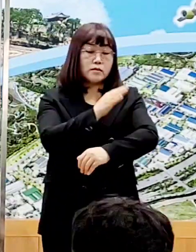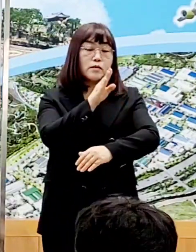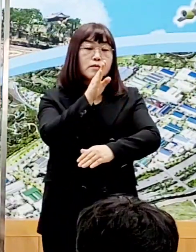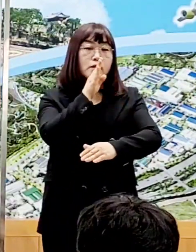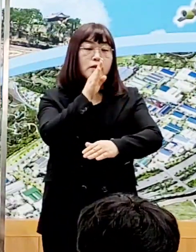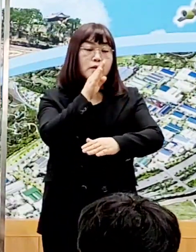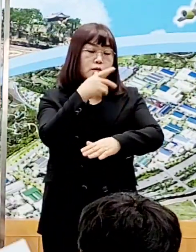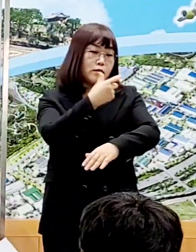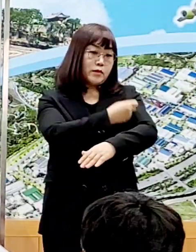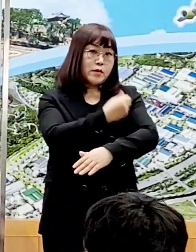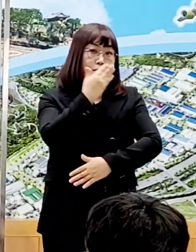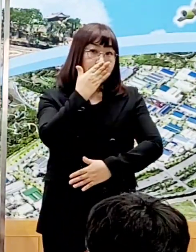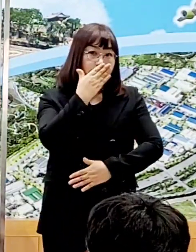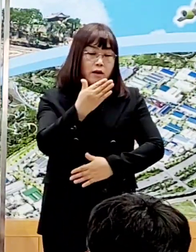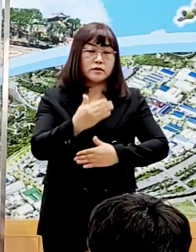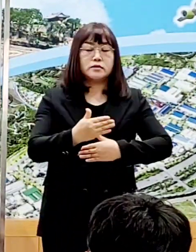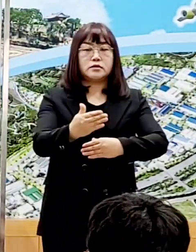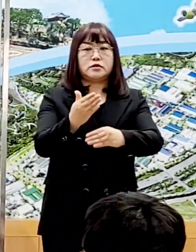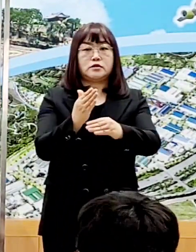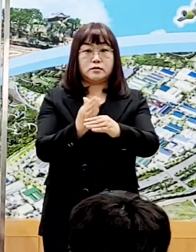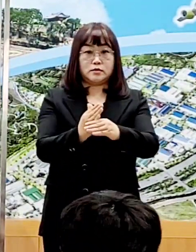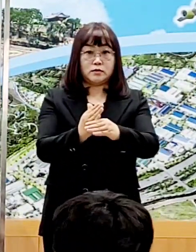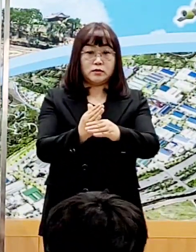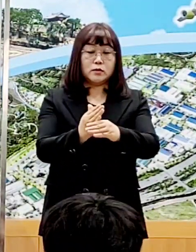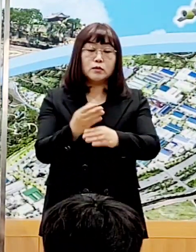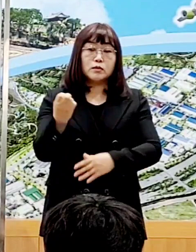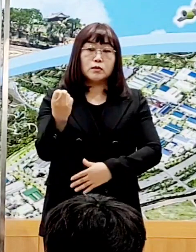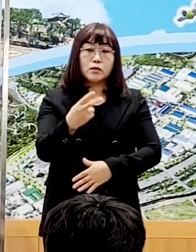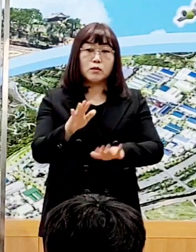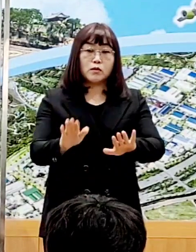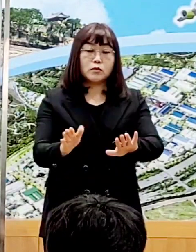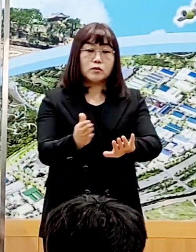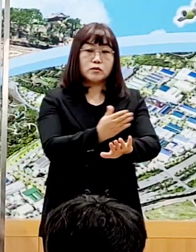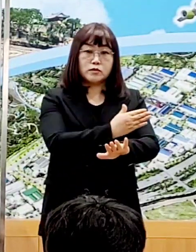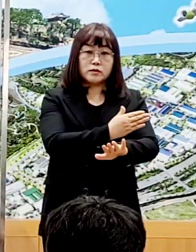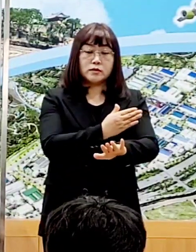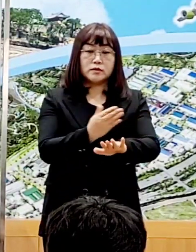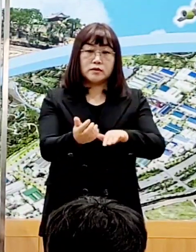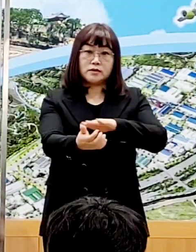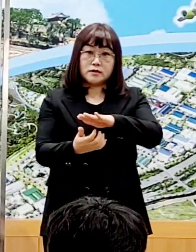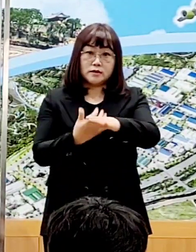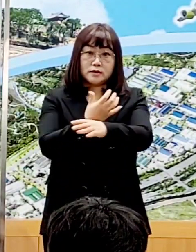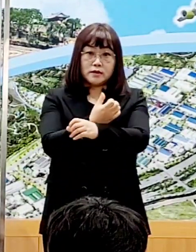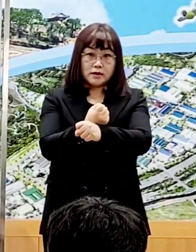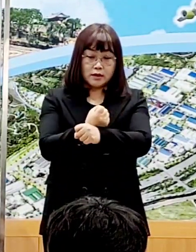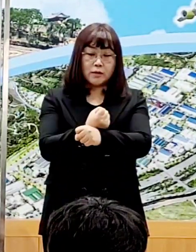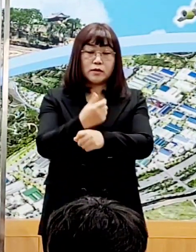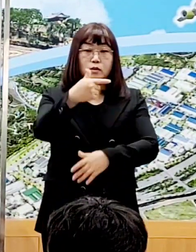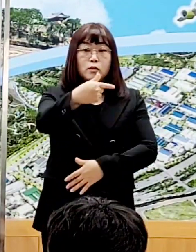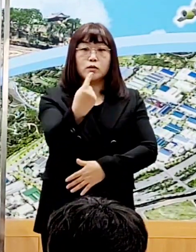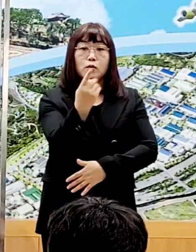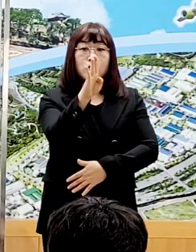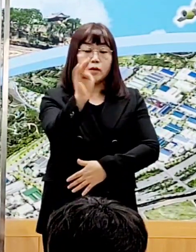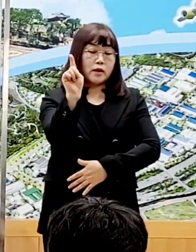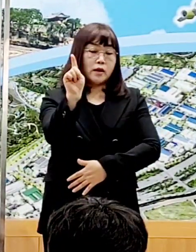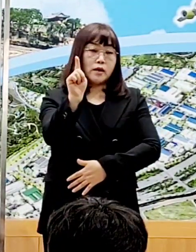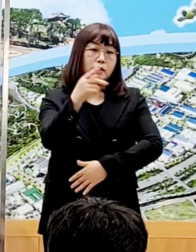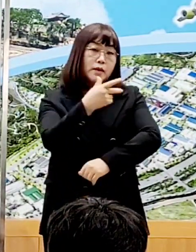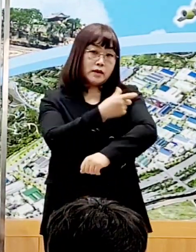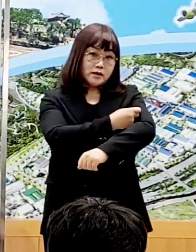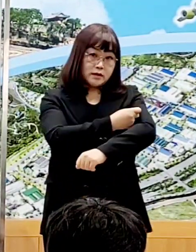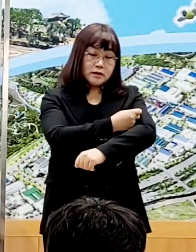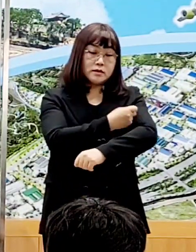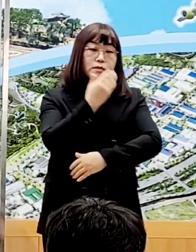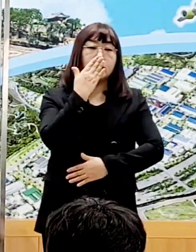접종을 진행하고 있습니다. 이와 함께 오늘부터는 사전 예약으로 노바백스 백신 접종이